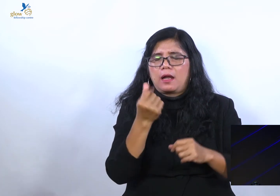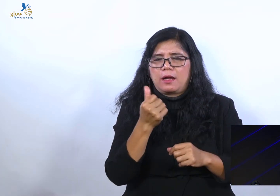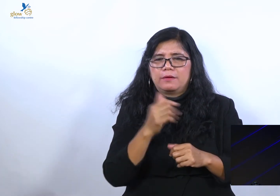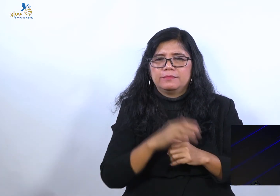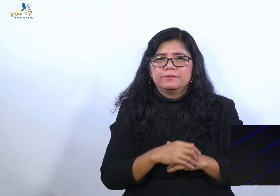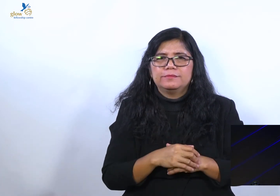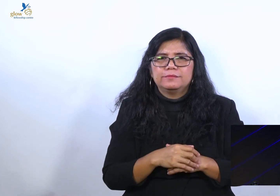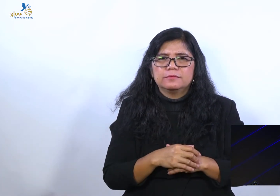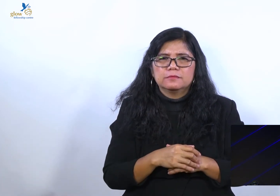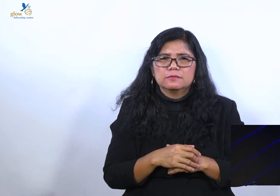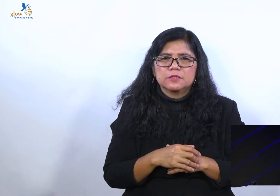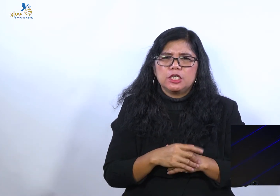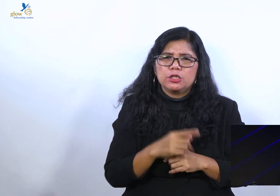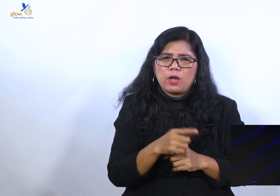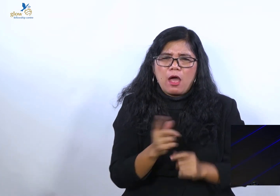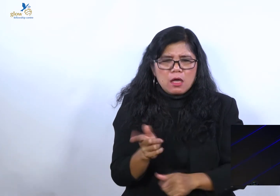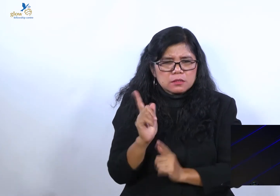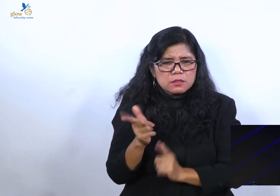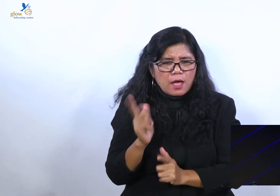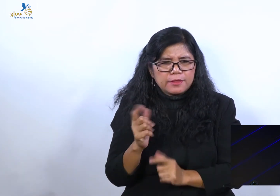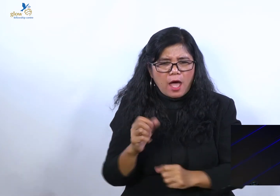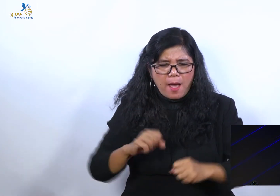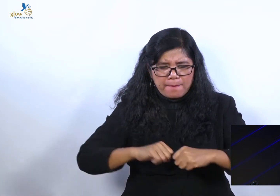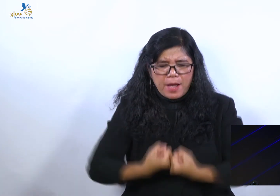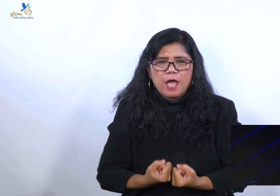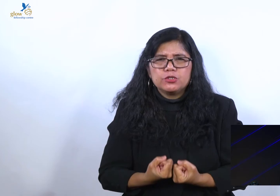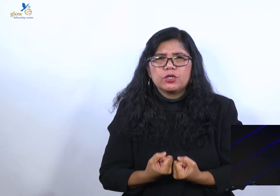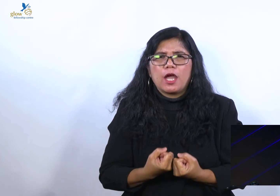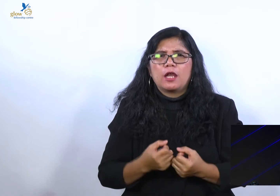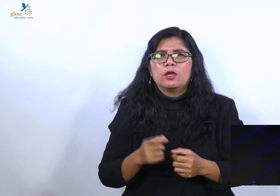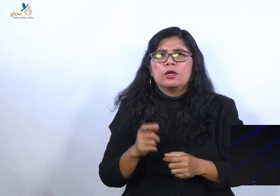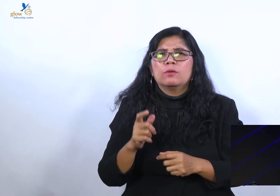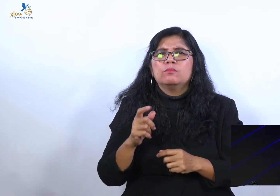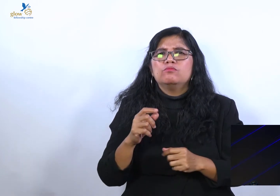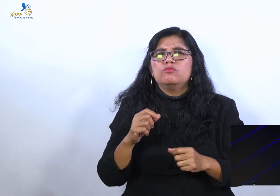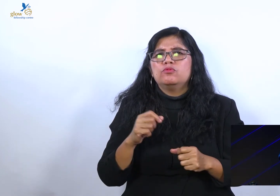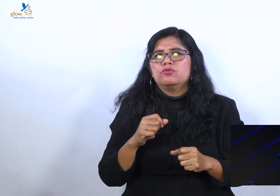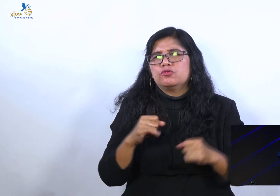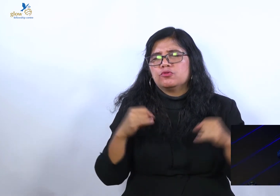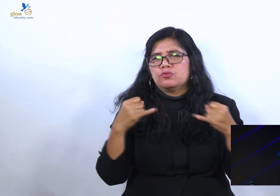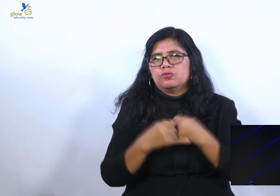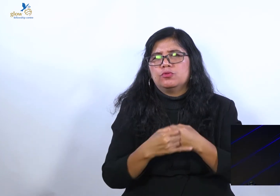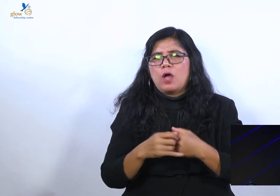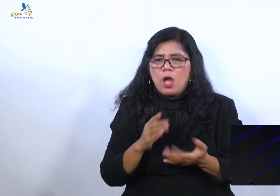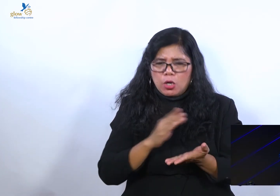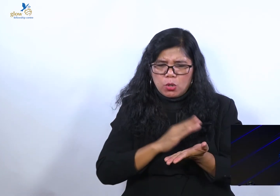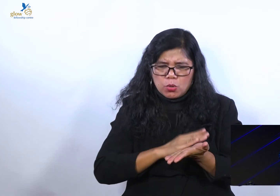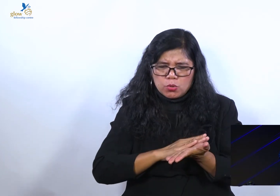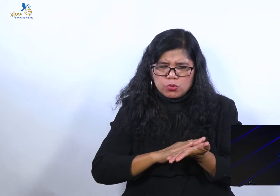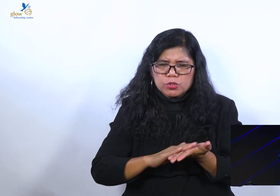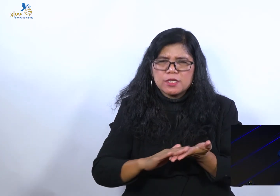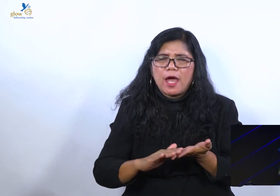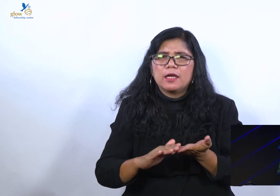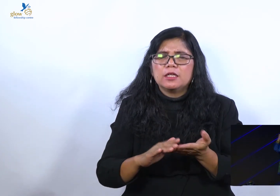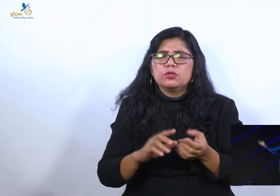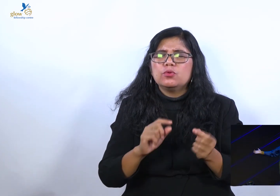senjata yang membuat kita dapat menghancurkan musuh. Tapi holiness is also a key. Kekudusan juga kunci.